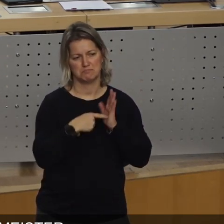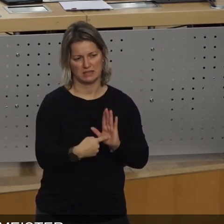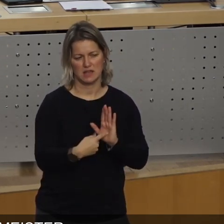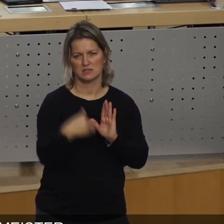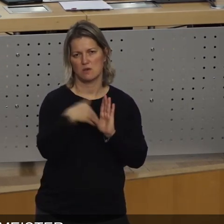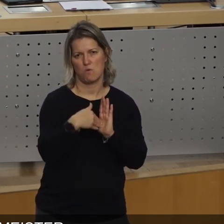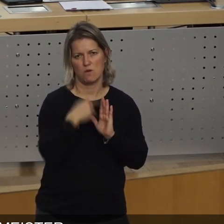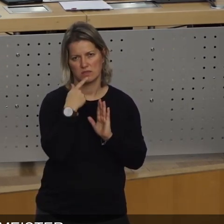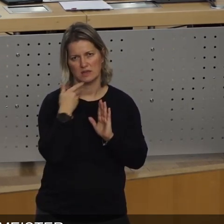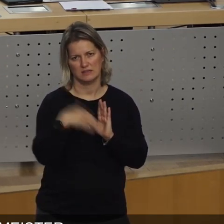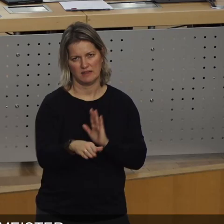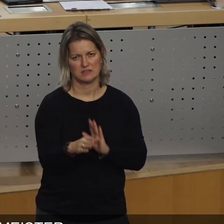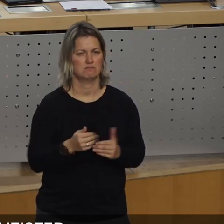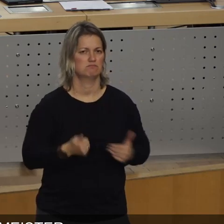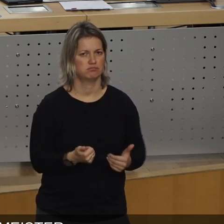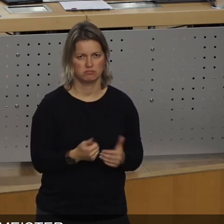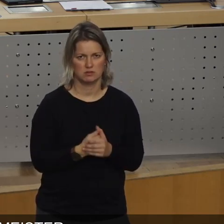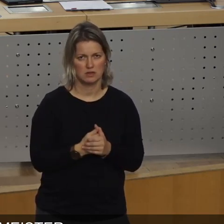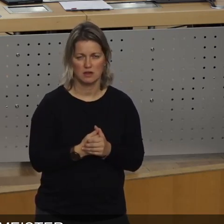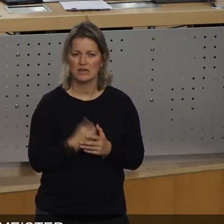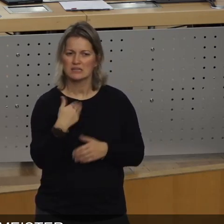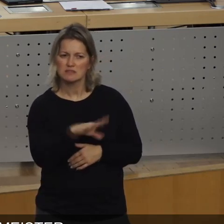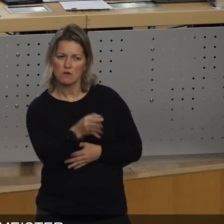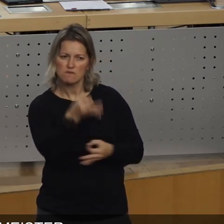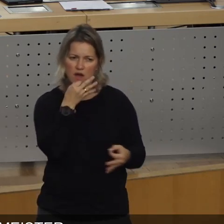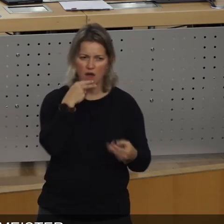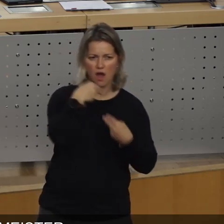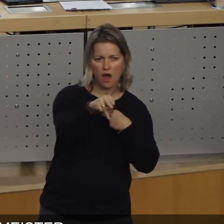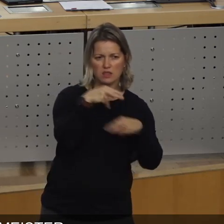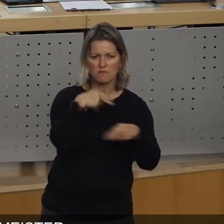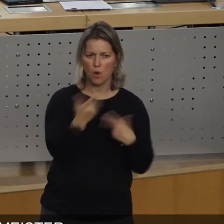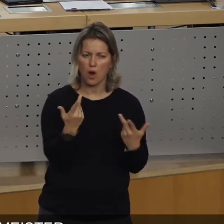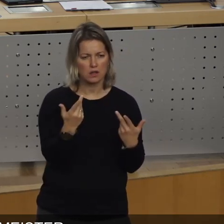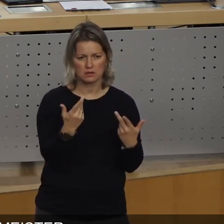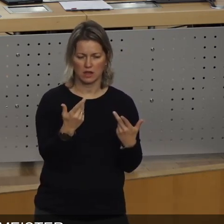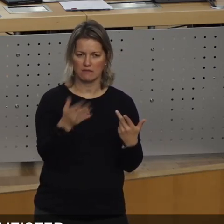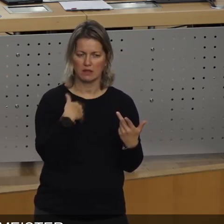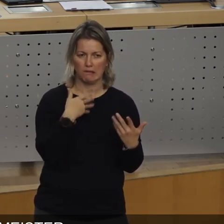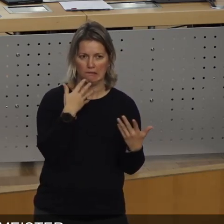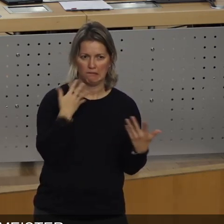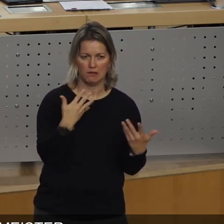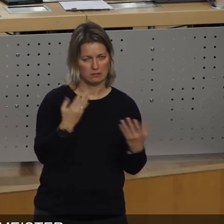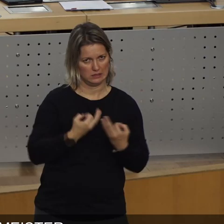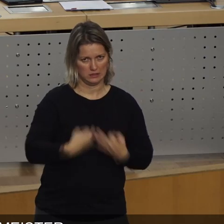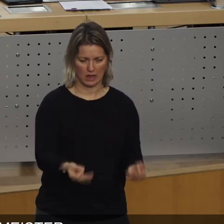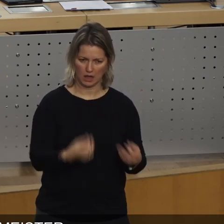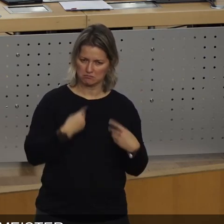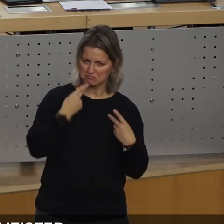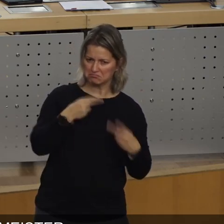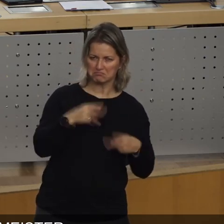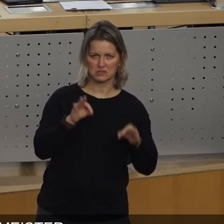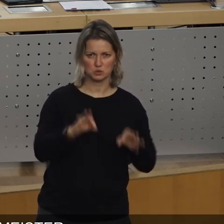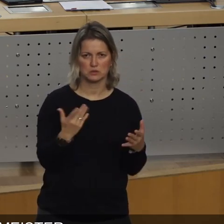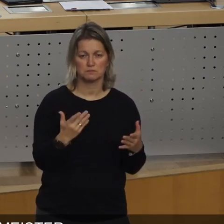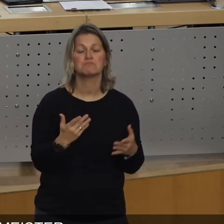gemacht und auch im Frage- und Antwortspiel mussten wir uns nicht verstecken. Jetzt kann ich hoffen, dass die